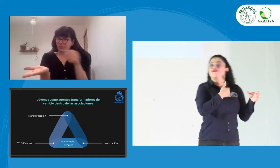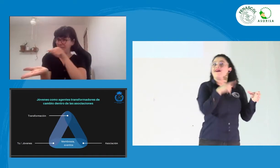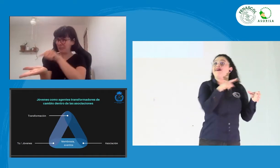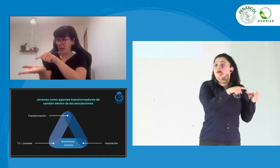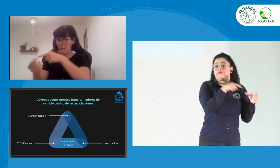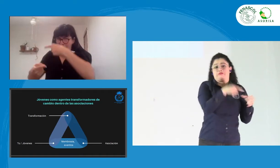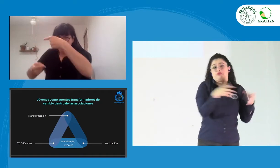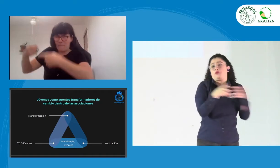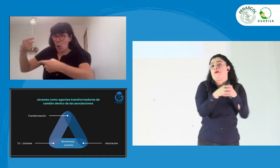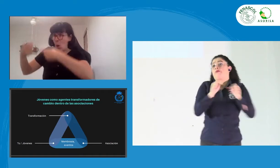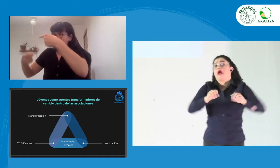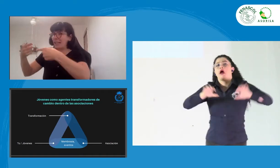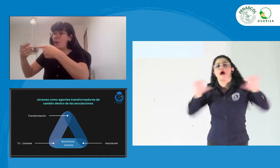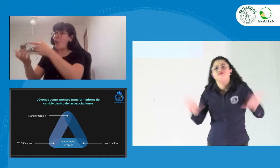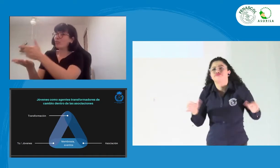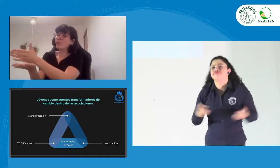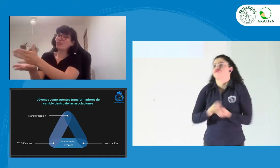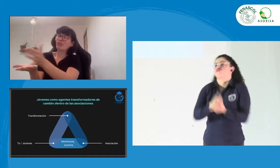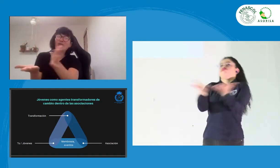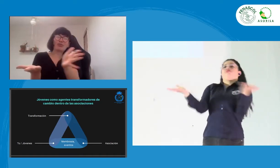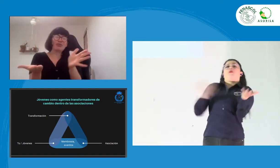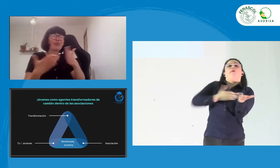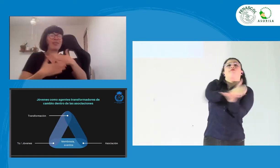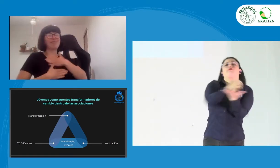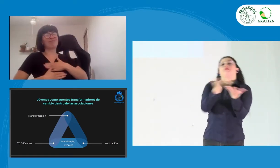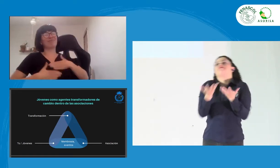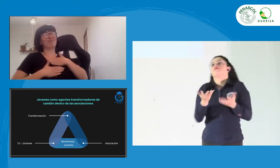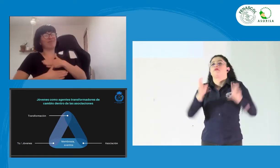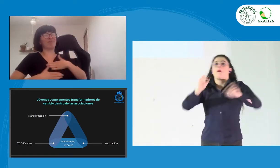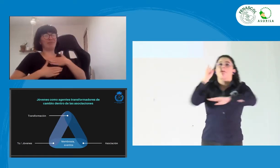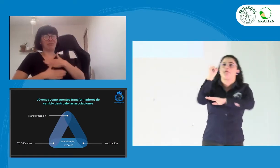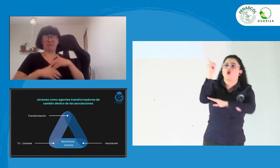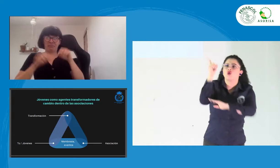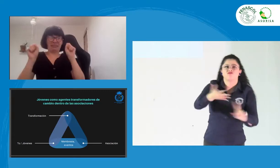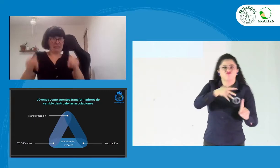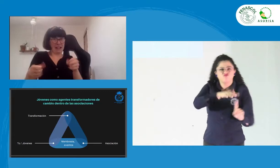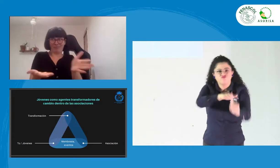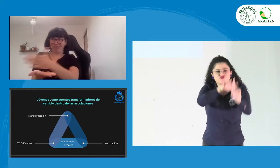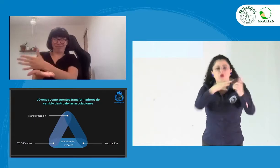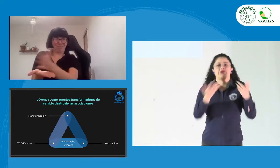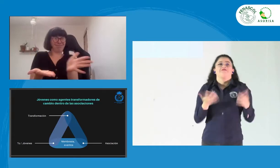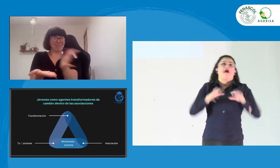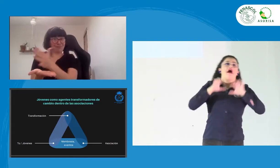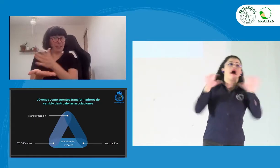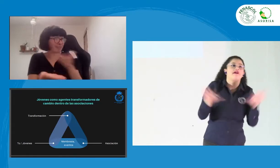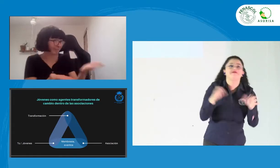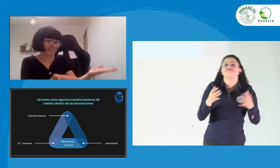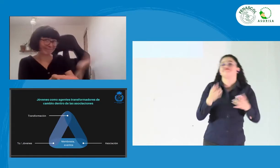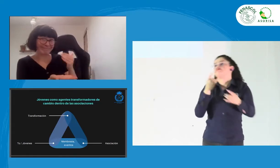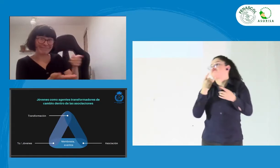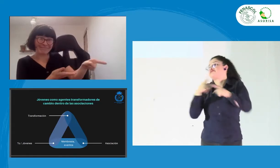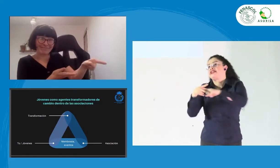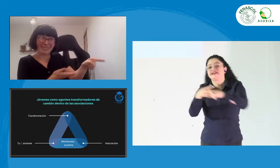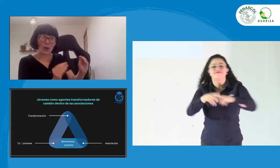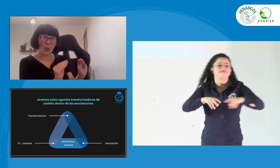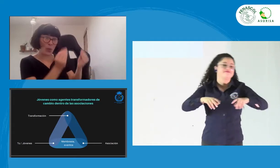Que tengan ese espacio para su libre expresión y que encuentren, obviamente, un disfrute allí, pues